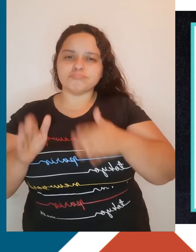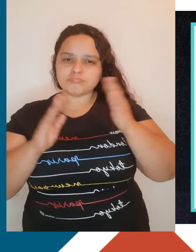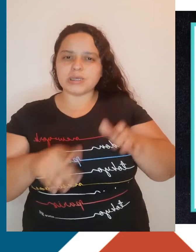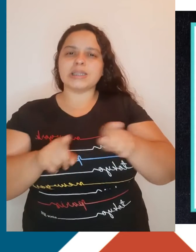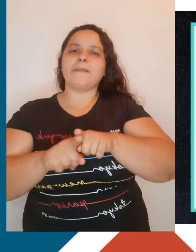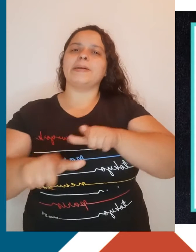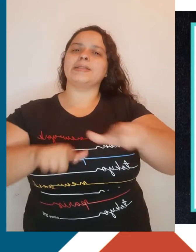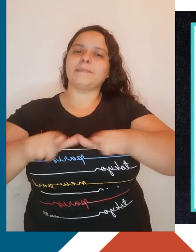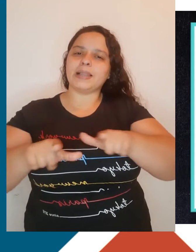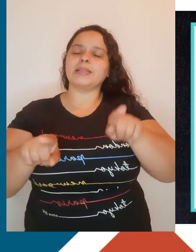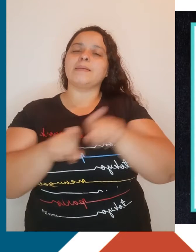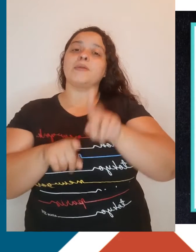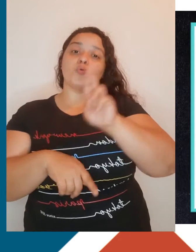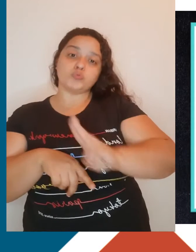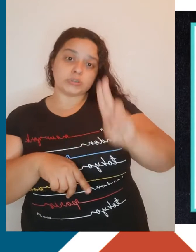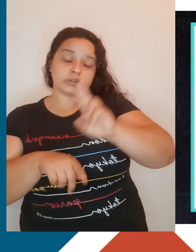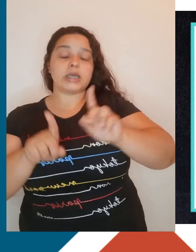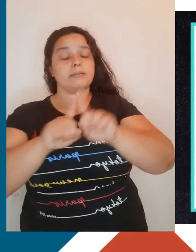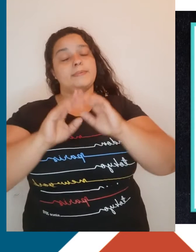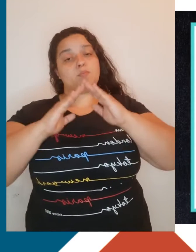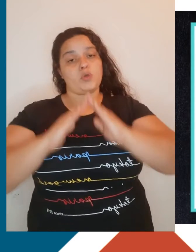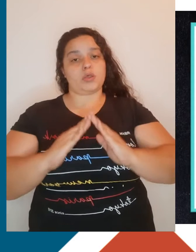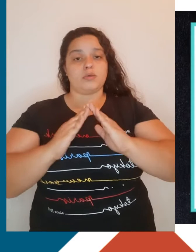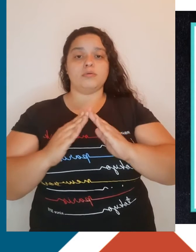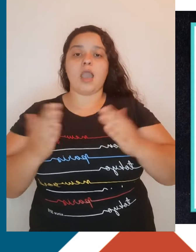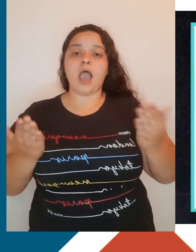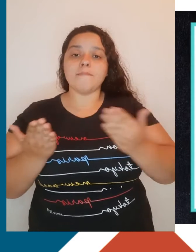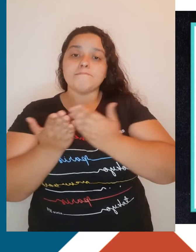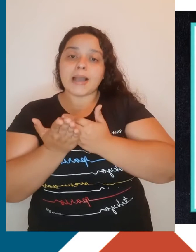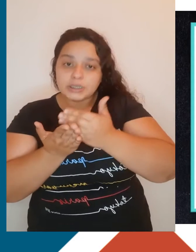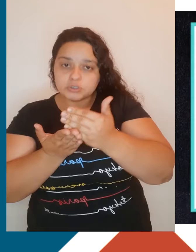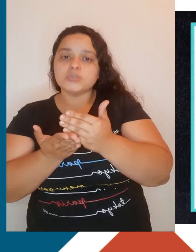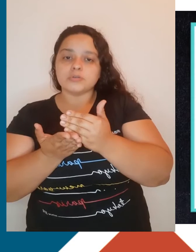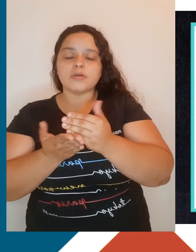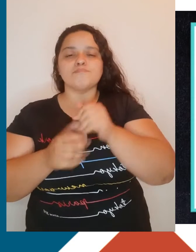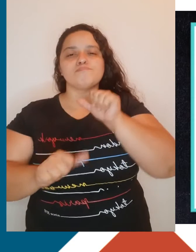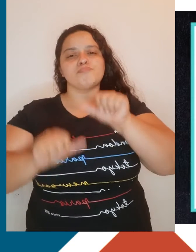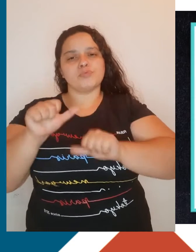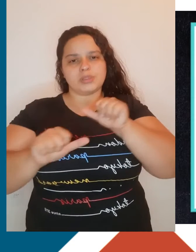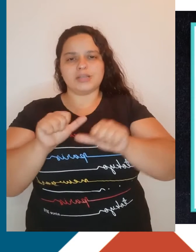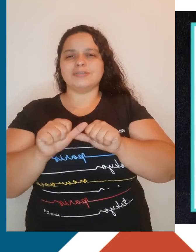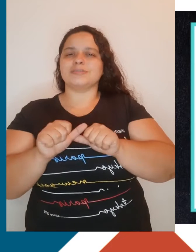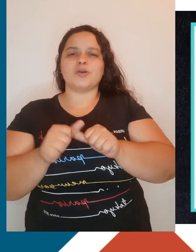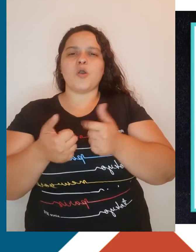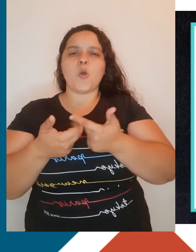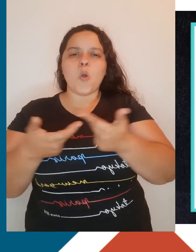consumir e de morar. E a partir de então, as mudanças viraram coisas de rotina.